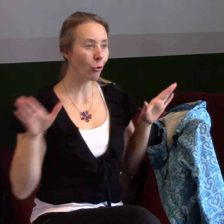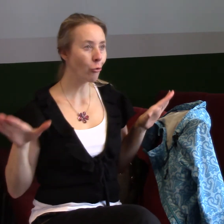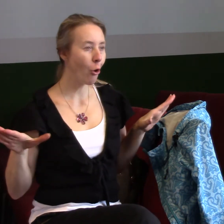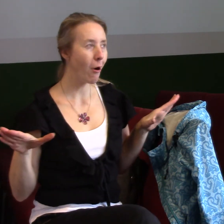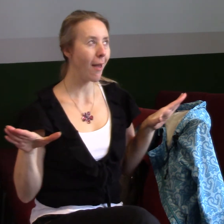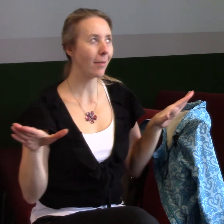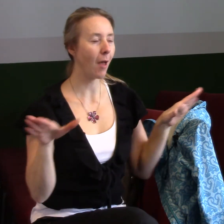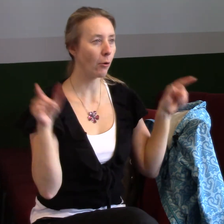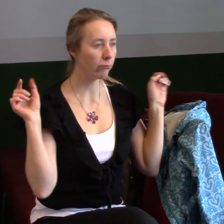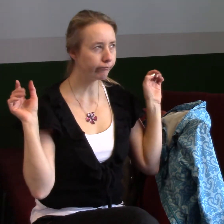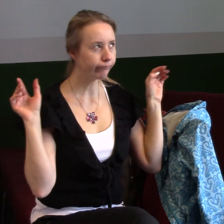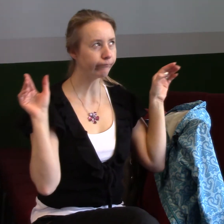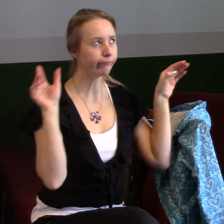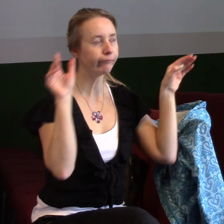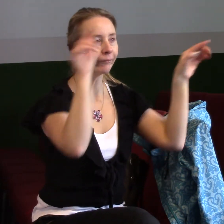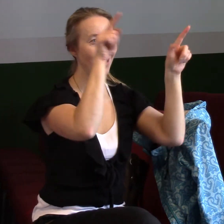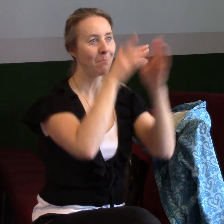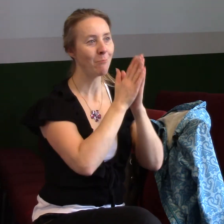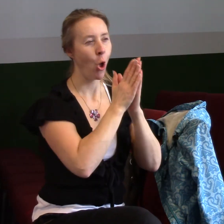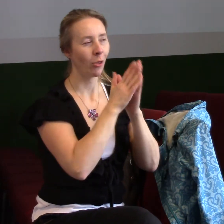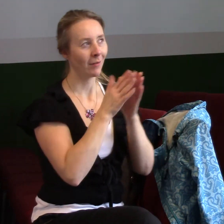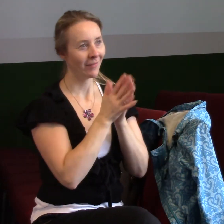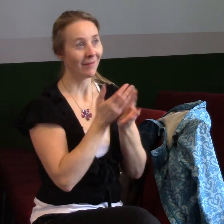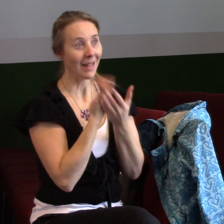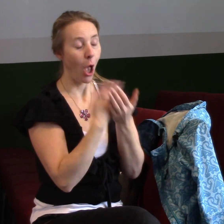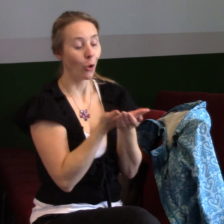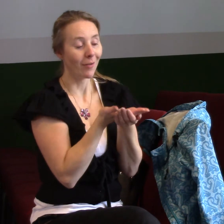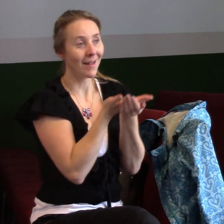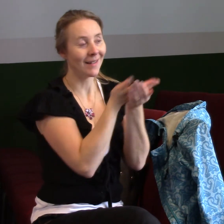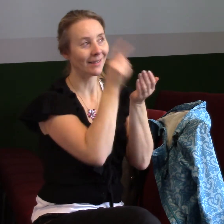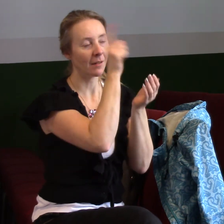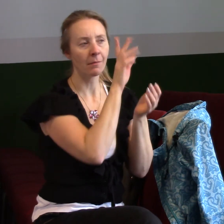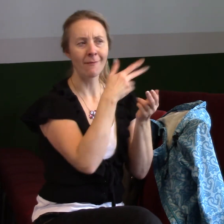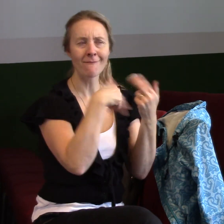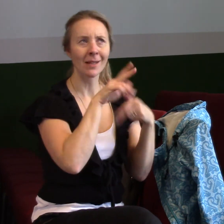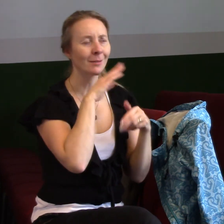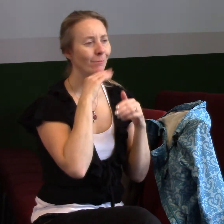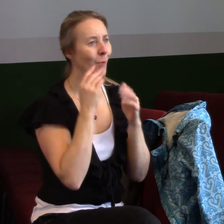strategické. Tak jste se ještě víc modlili, než normálně, takže moc díky.